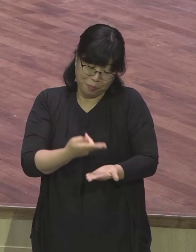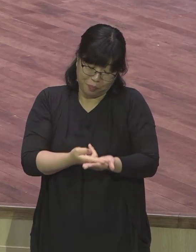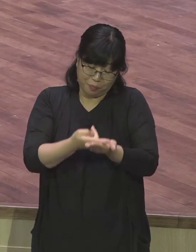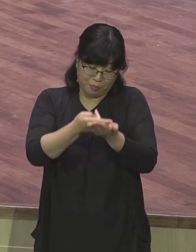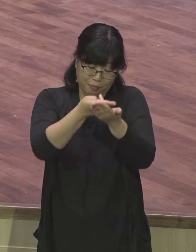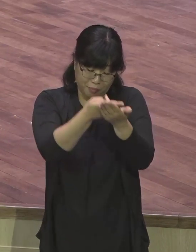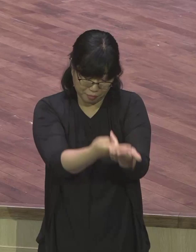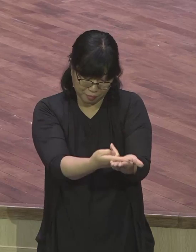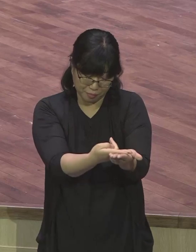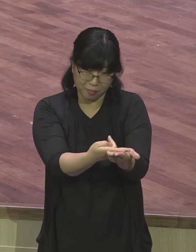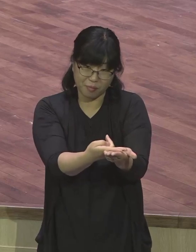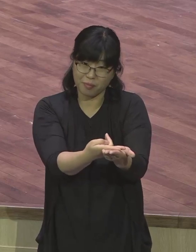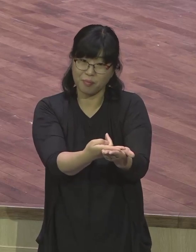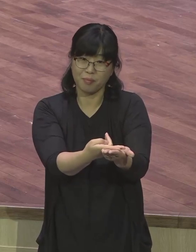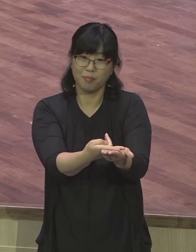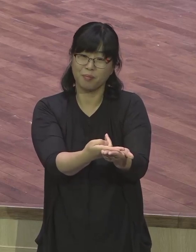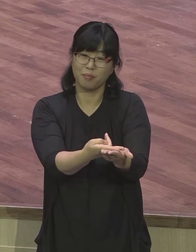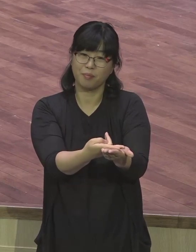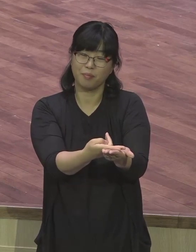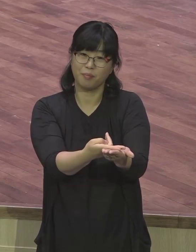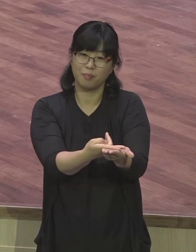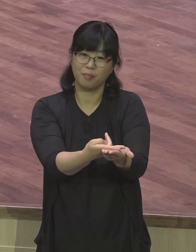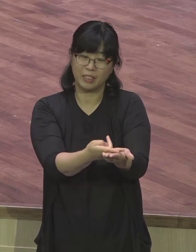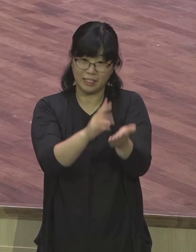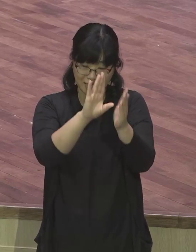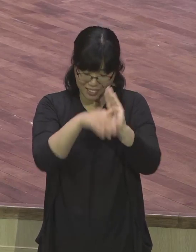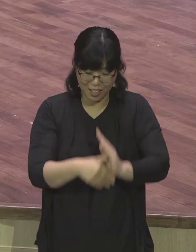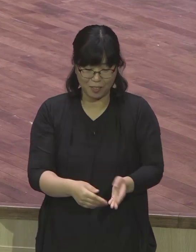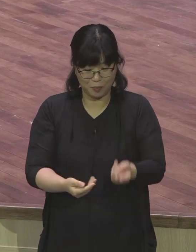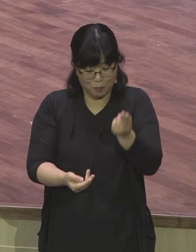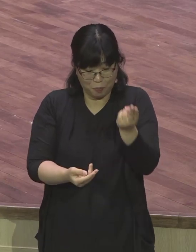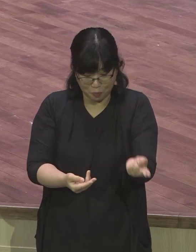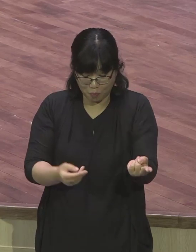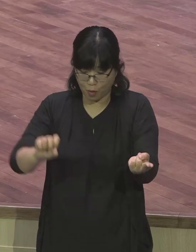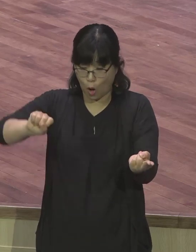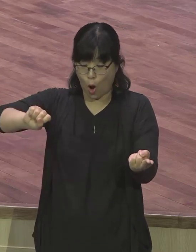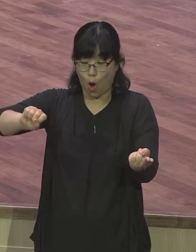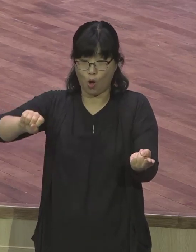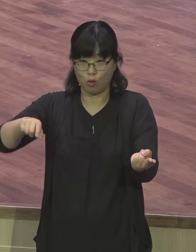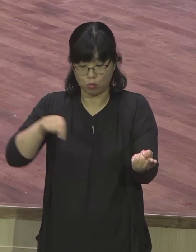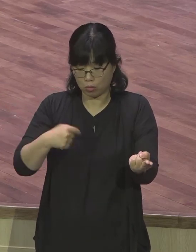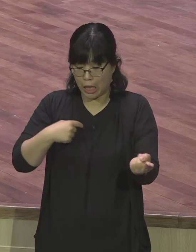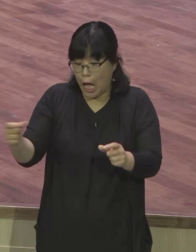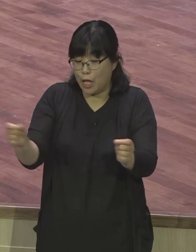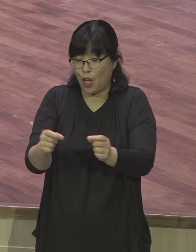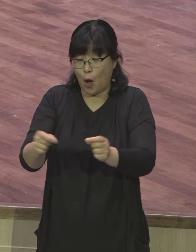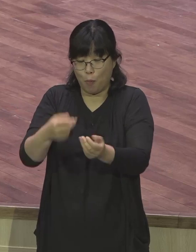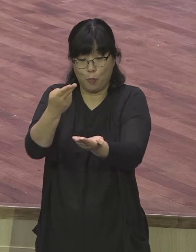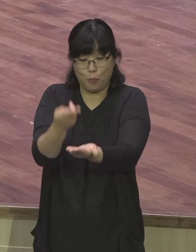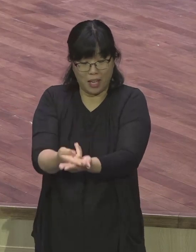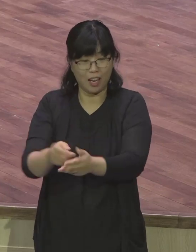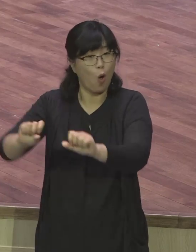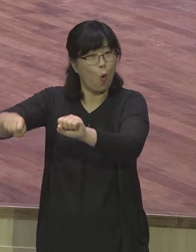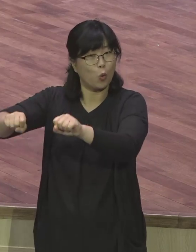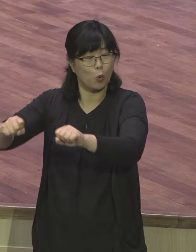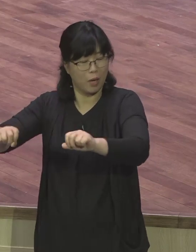그날 제 옆자리에 똑같이 오토바이 사고로 병원에 들어온 친구가 있었는데 이